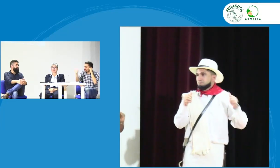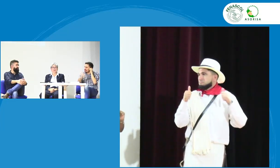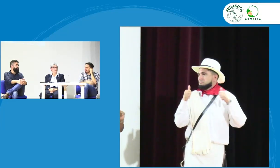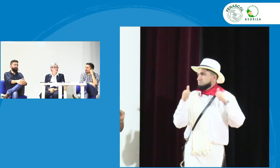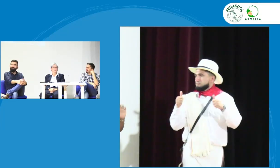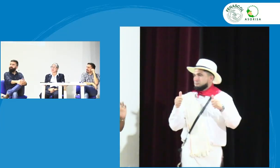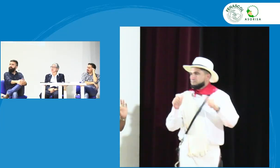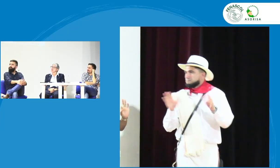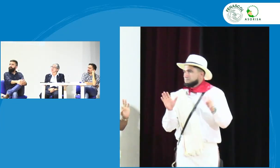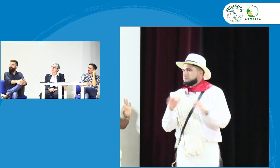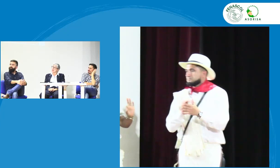nota bueno